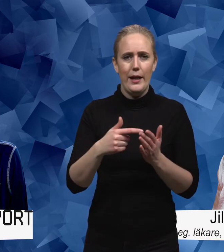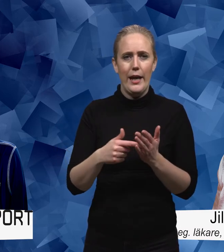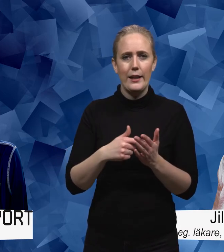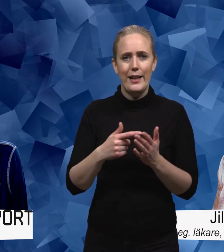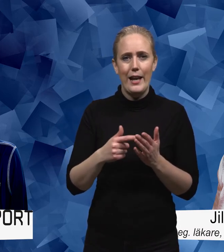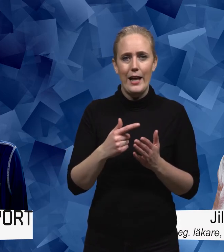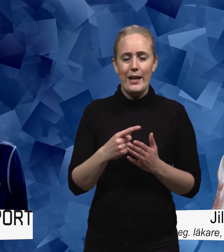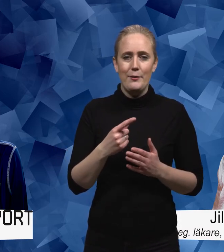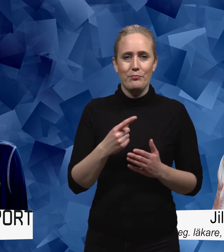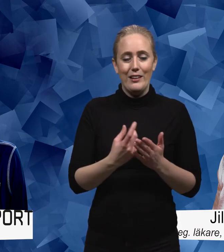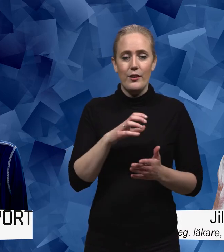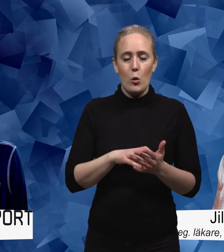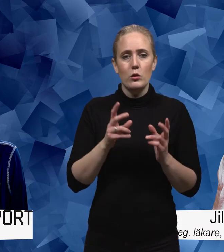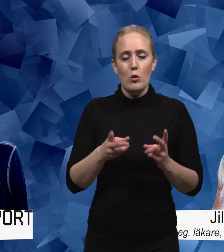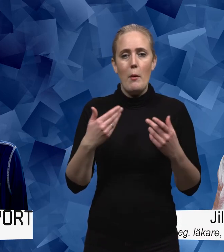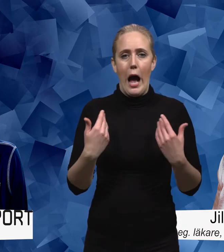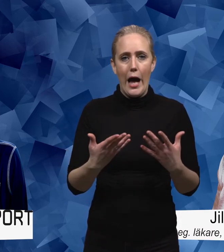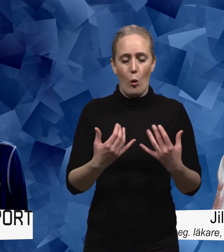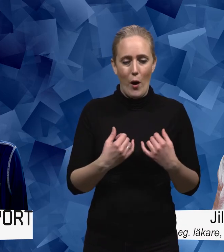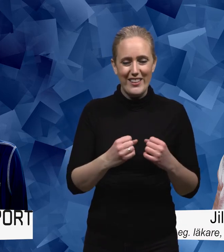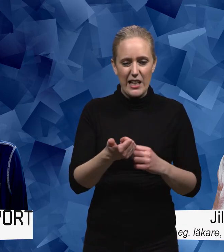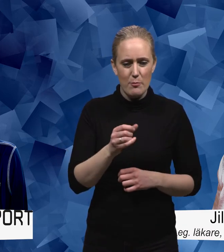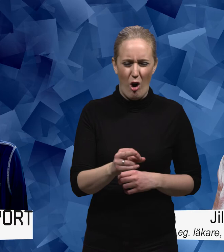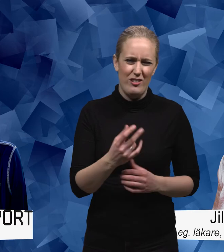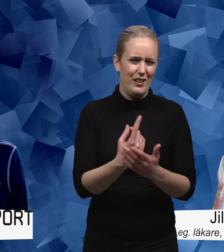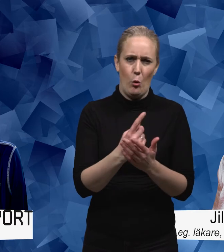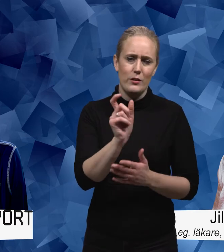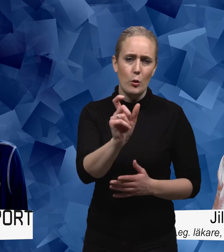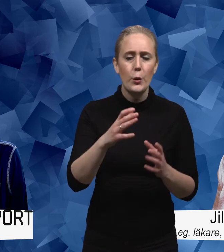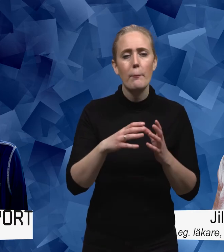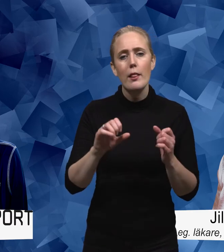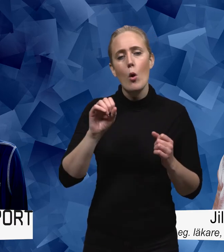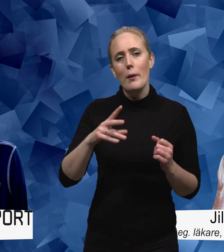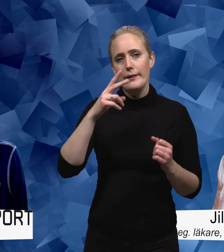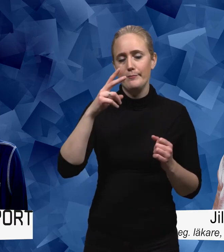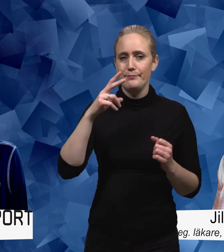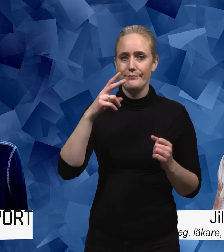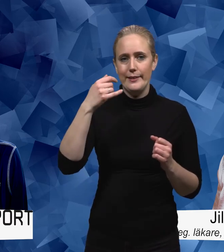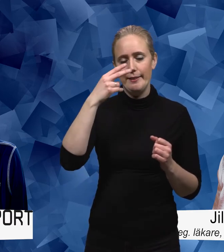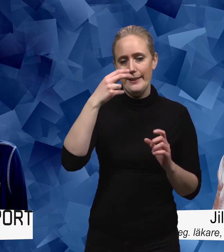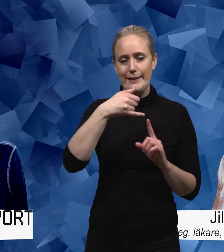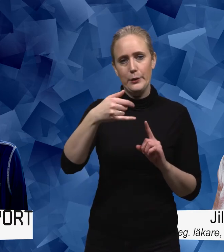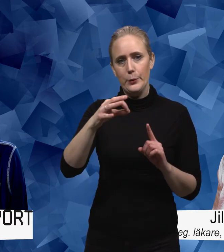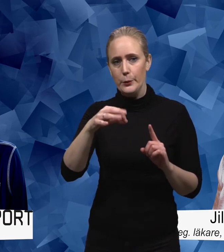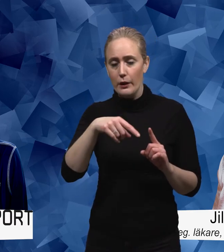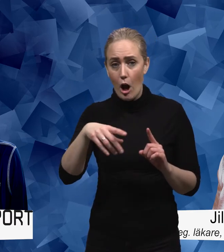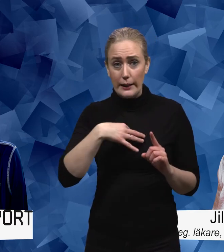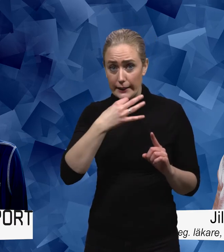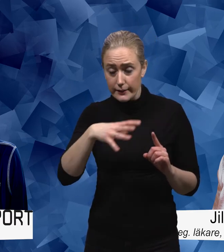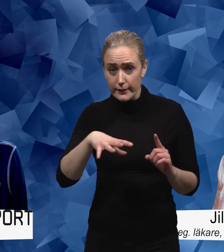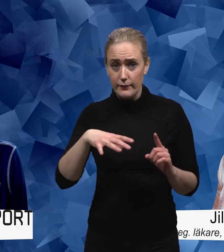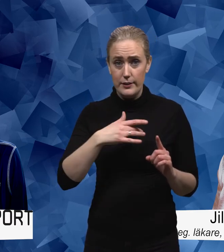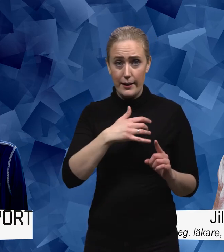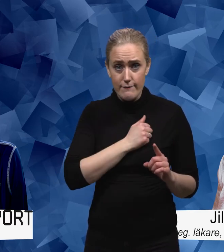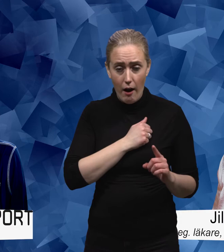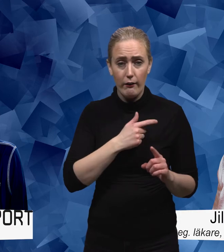tillstånd som är åtgärdbara det är ett konstigt ord här och när man tittar då på sådana sådana vad säger risken för hjärtinfarkt eller